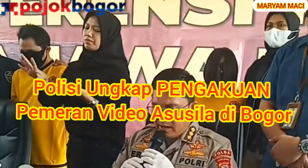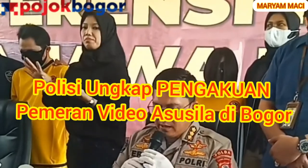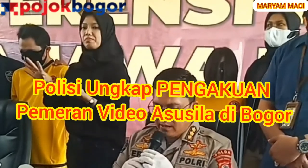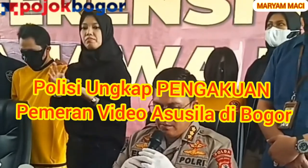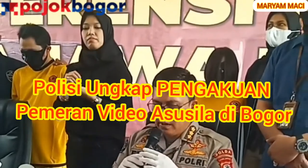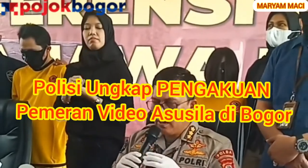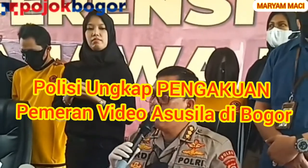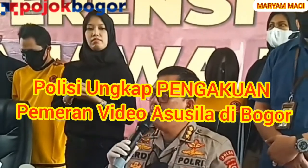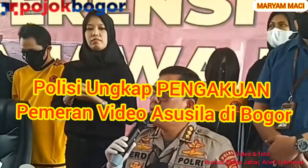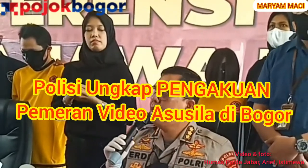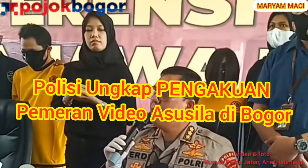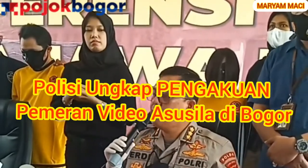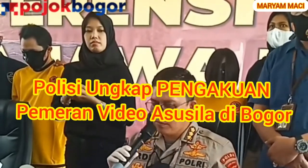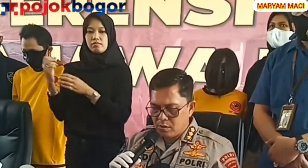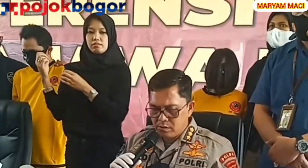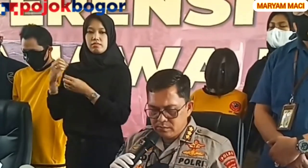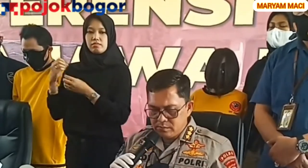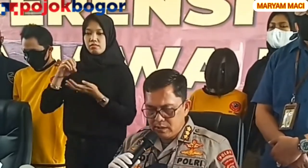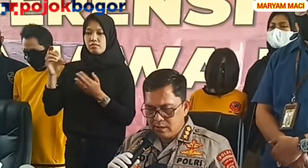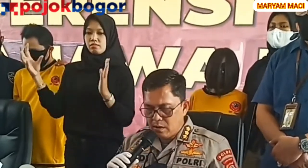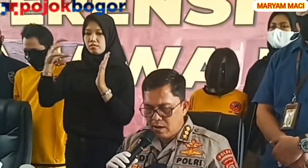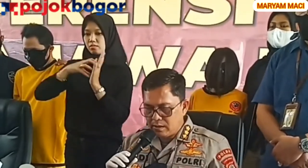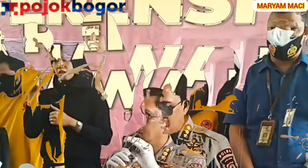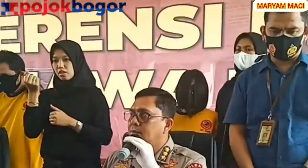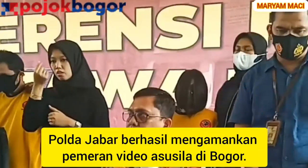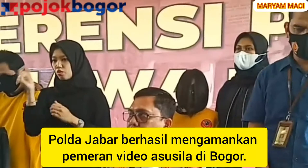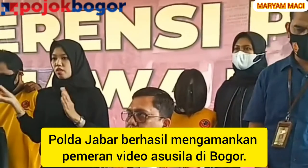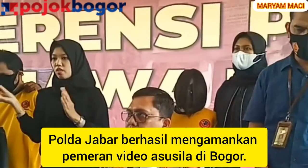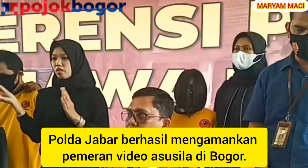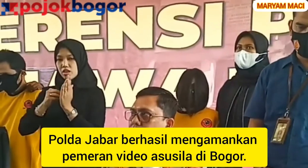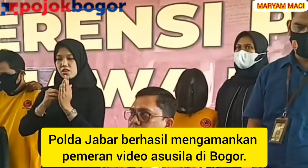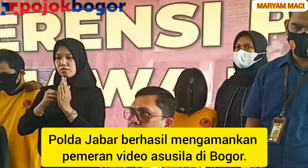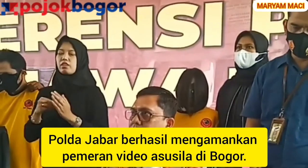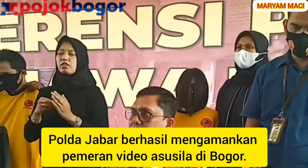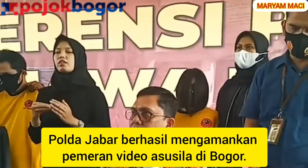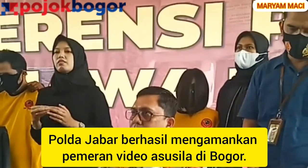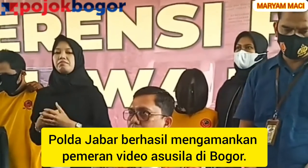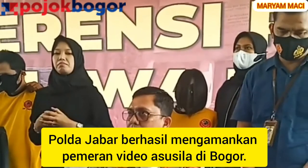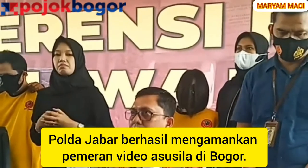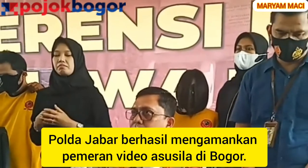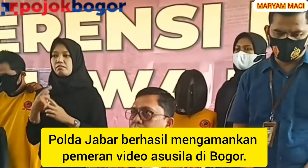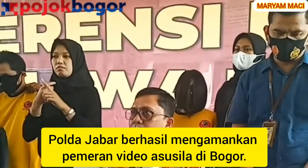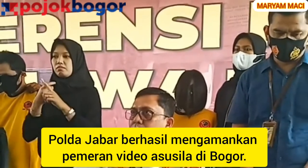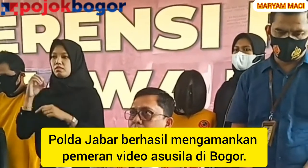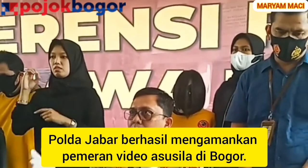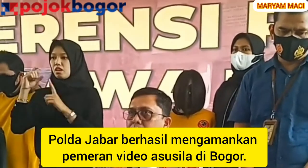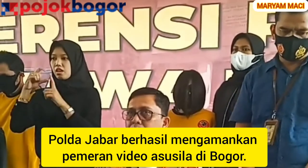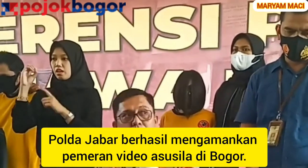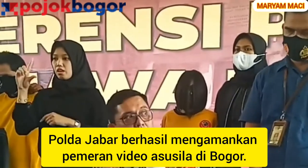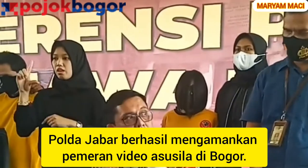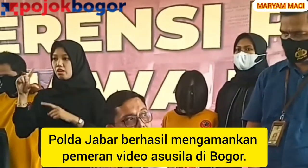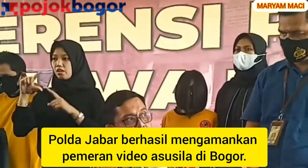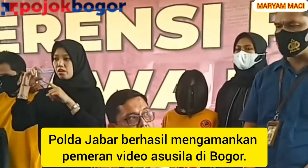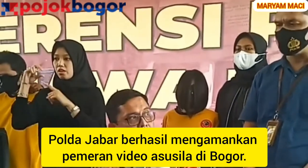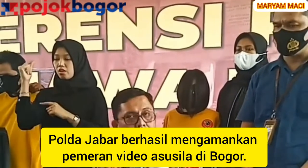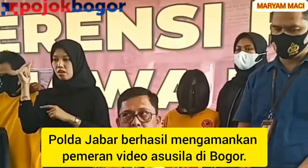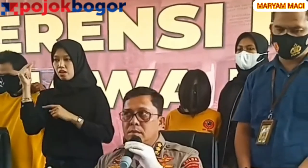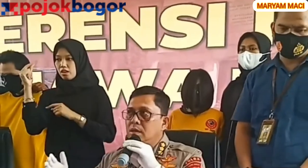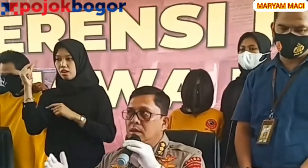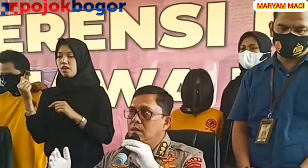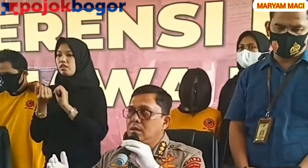menyiarkan, mengimpor, mengekspor, menawarkan dari dolar kemudian berubah menjadi bitcoin ya